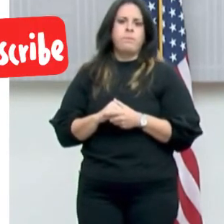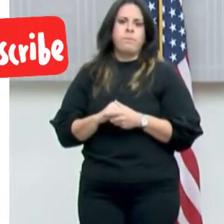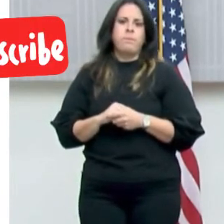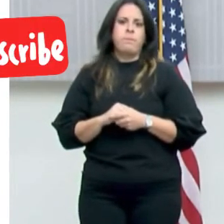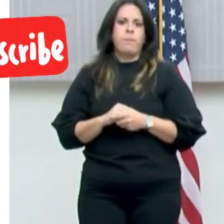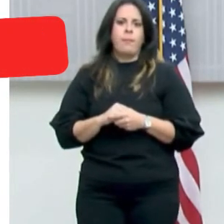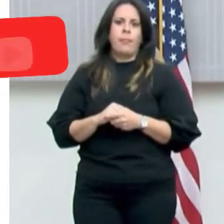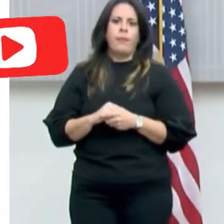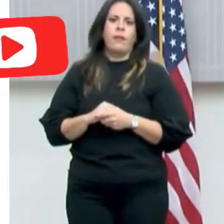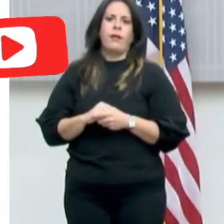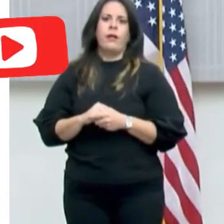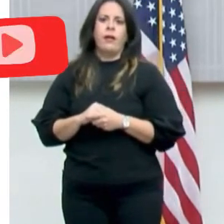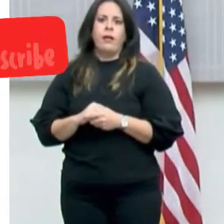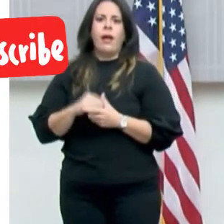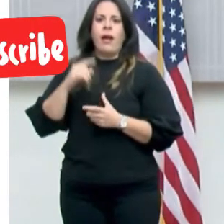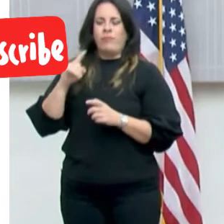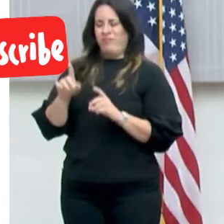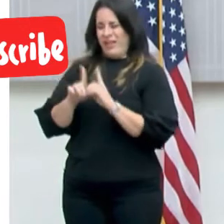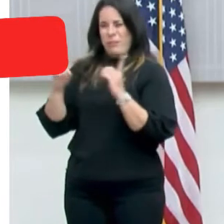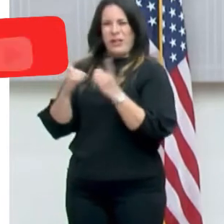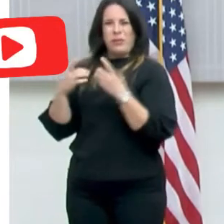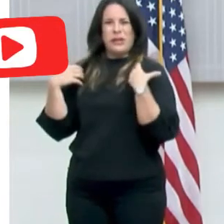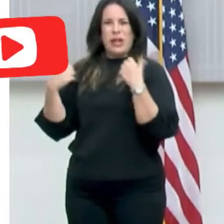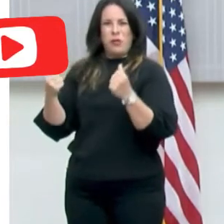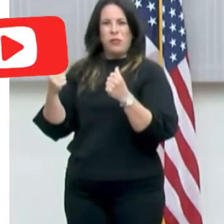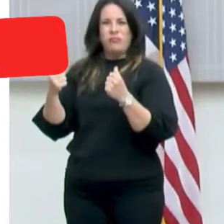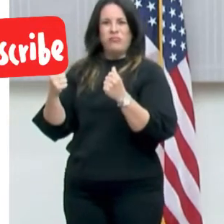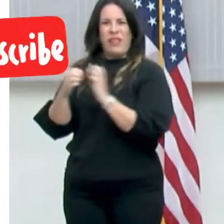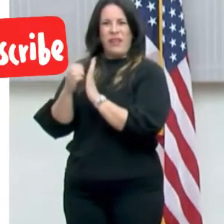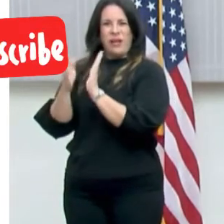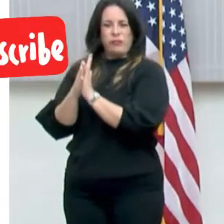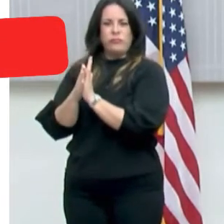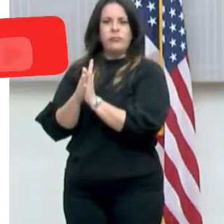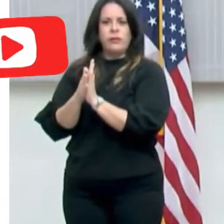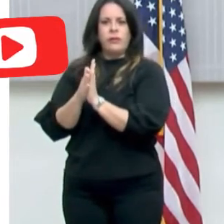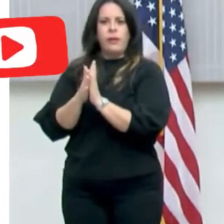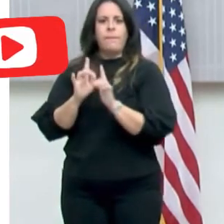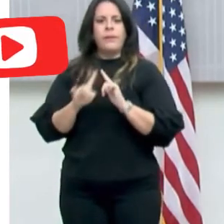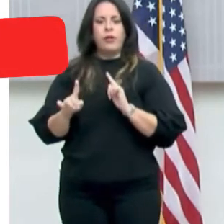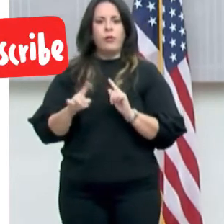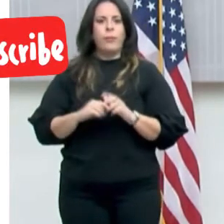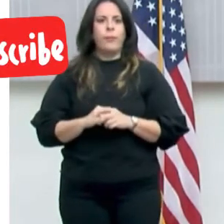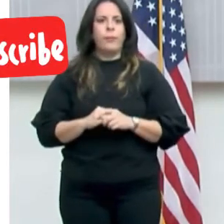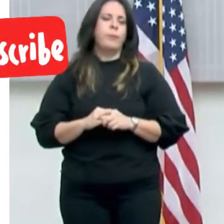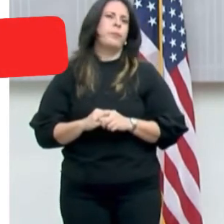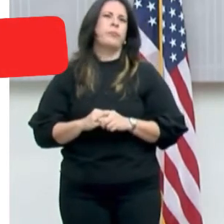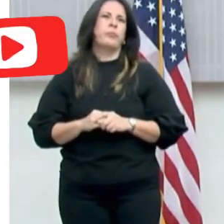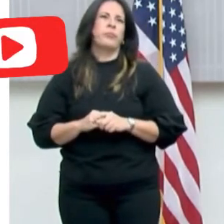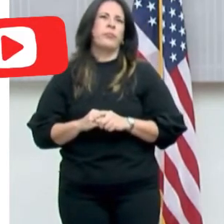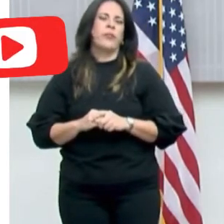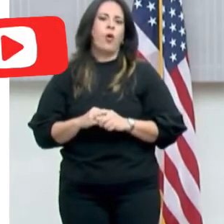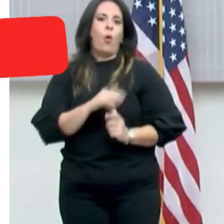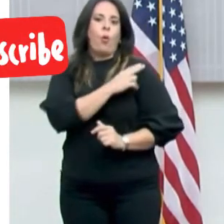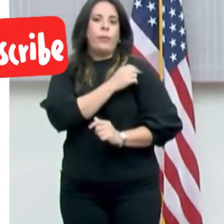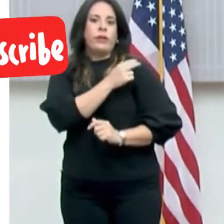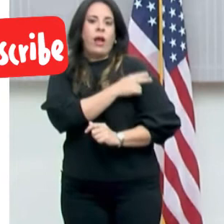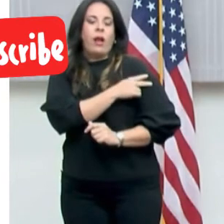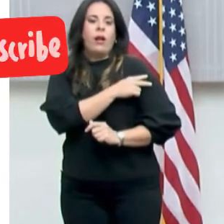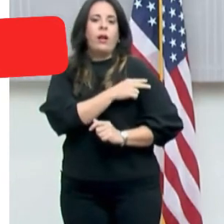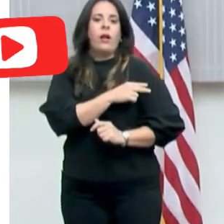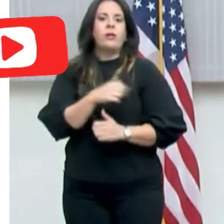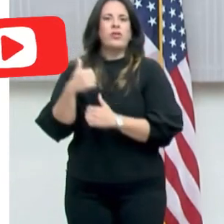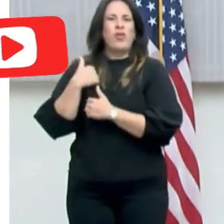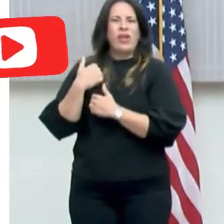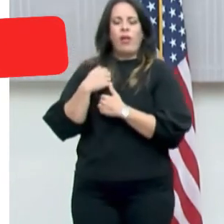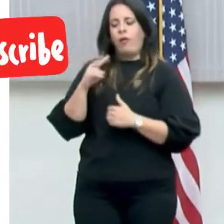PRACE del Departamento de Salud. En el caso del Hospital de Veteranos, que